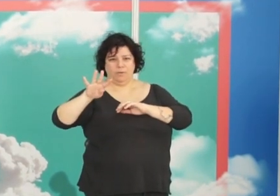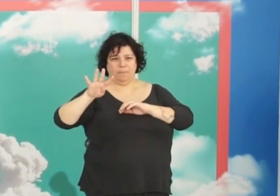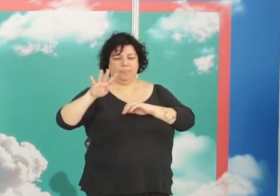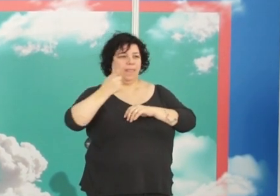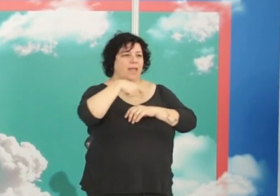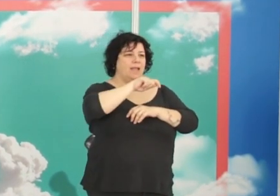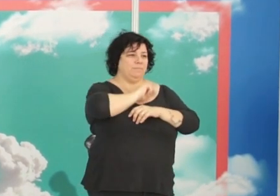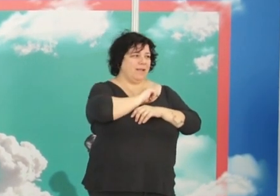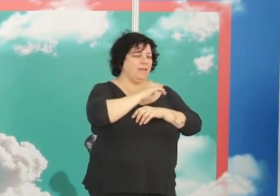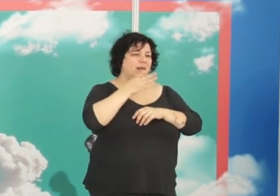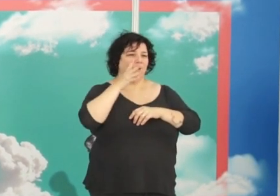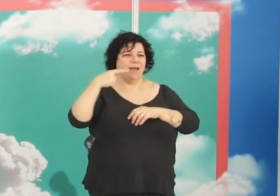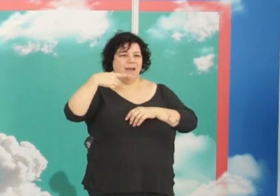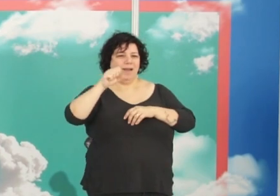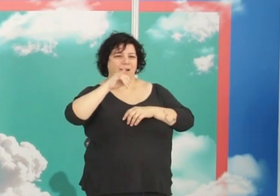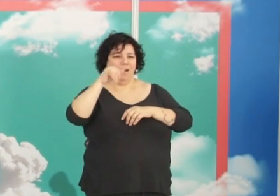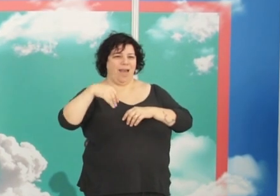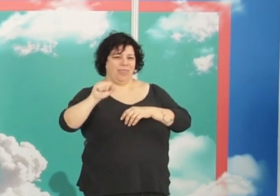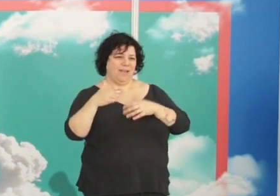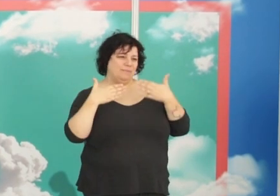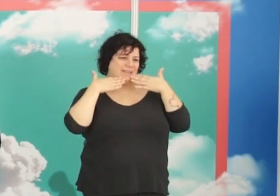Gaza muchas gracias gracias